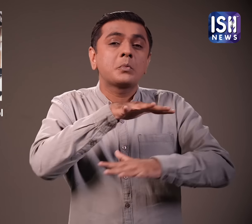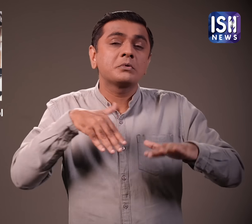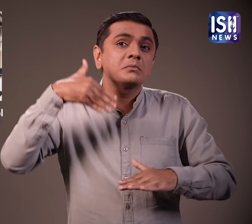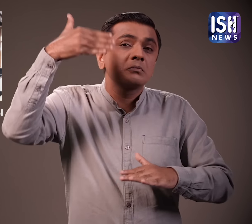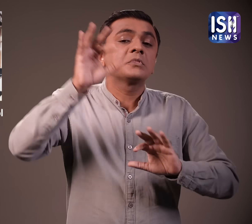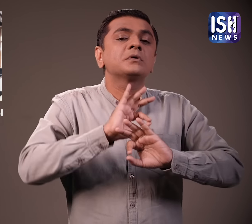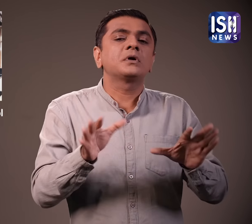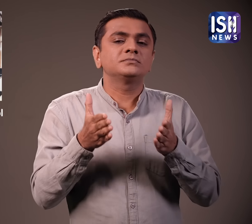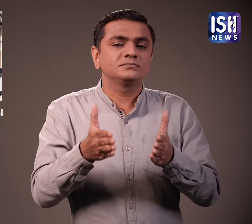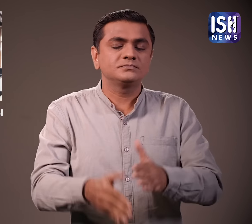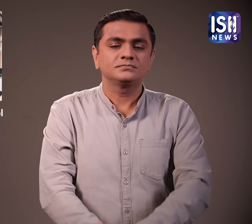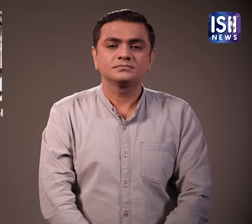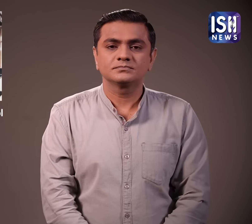इससे पहले हर किसी के पास नौकरी हो